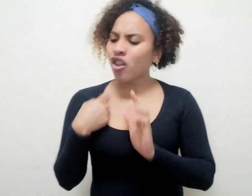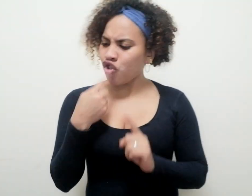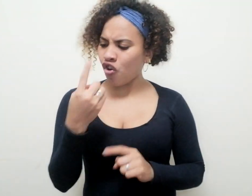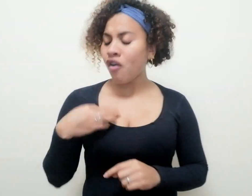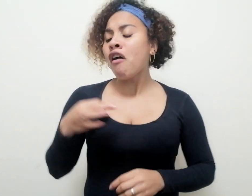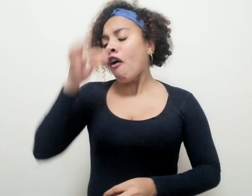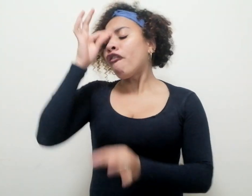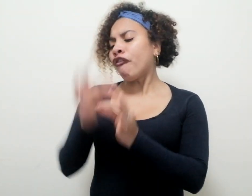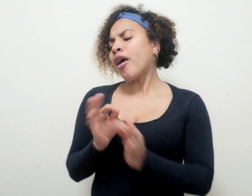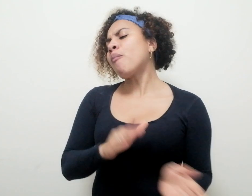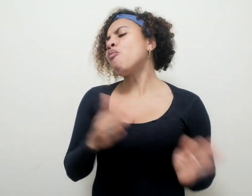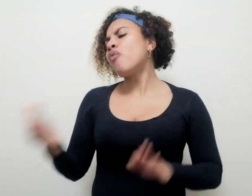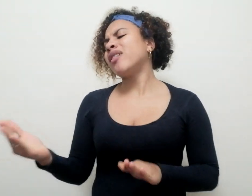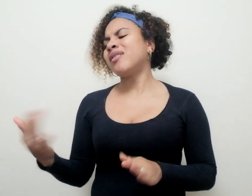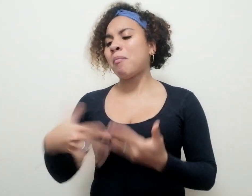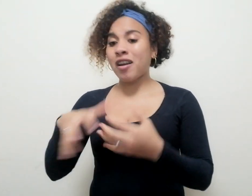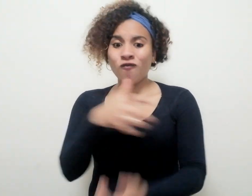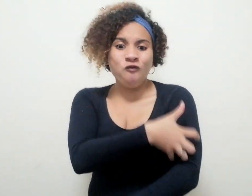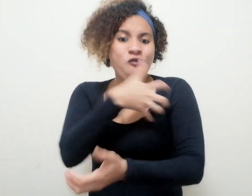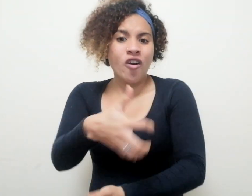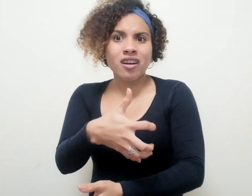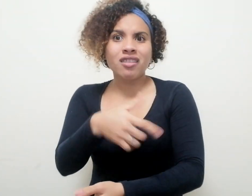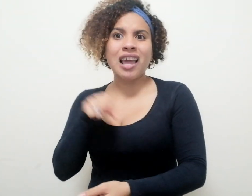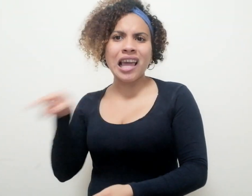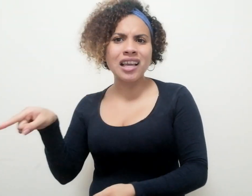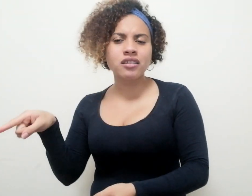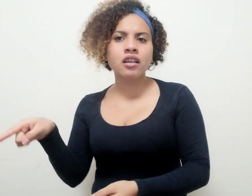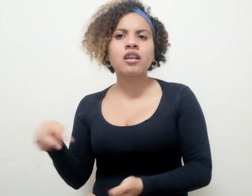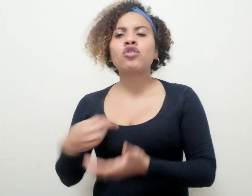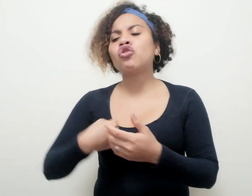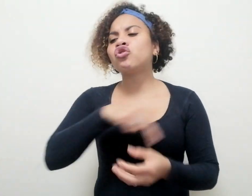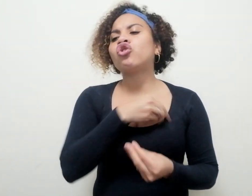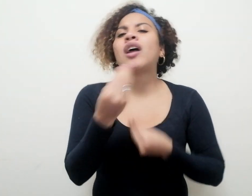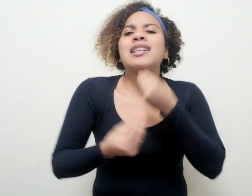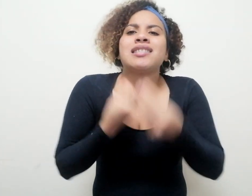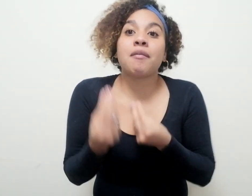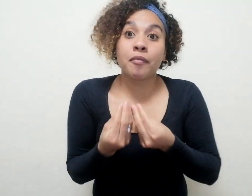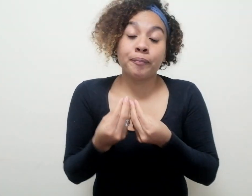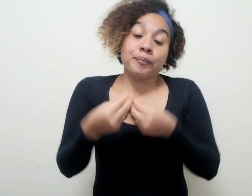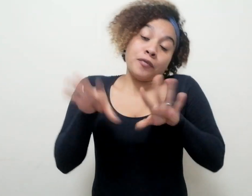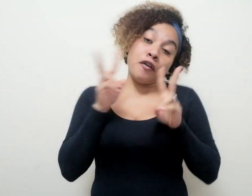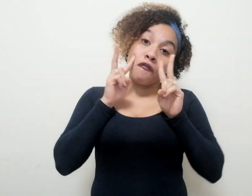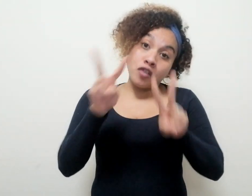muerte, que es mucho más fuerte que la que dedicamos, por lo visto, a la vida.